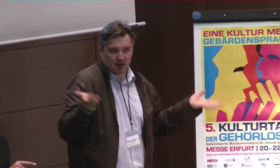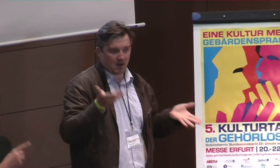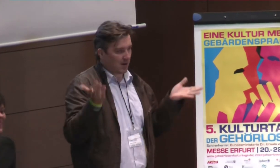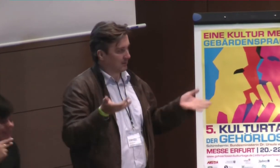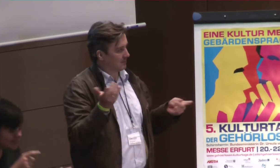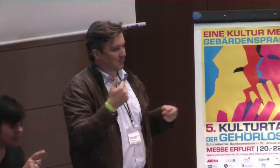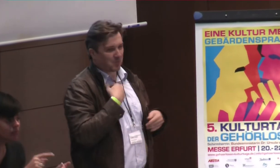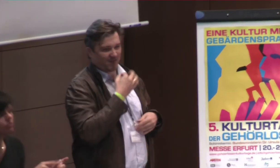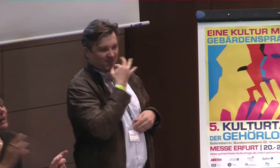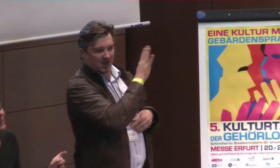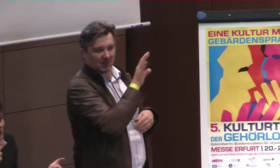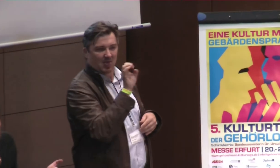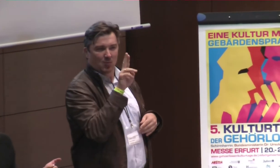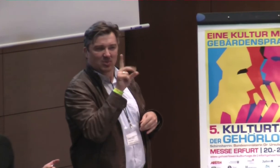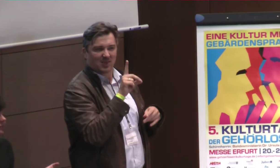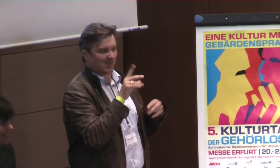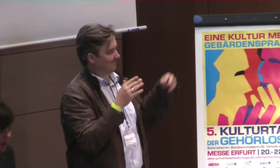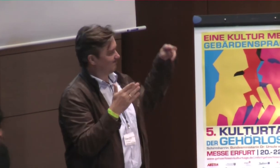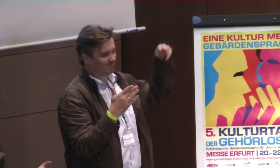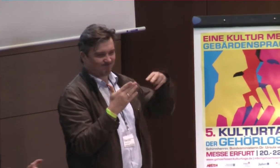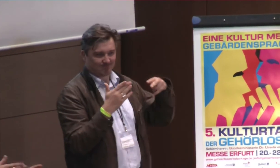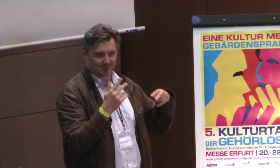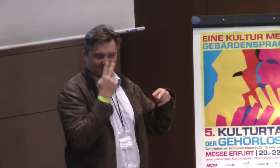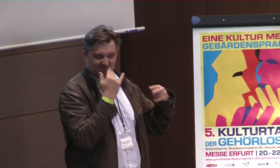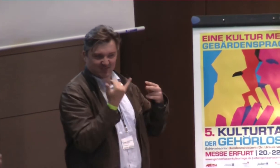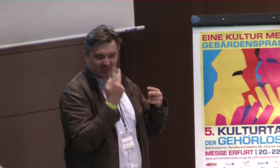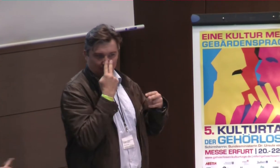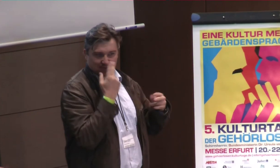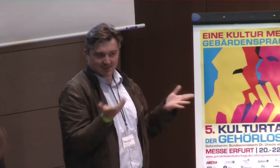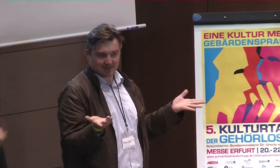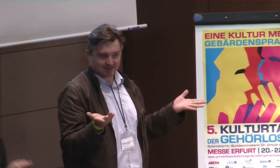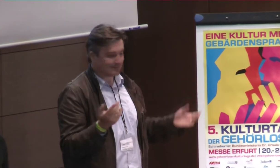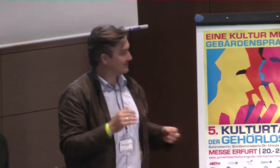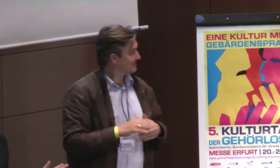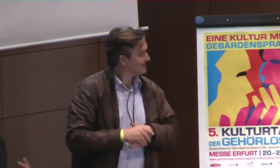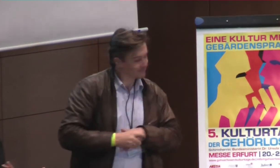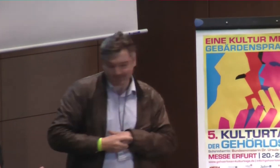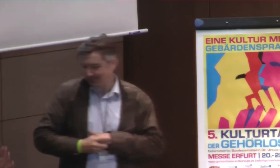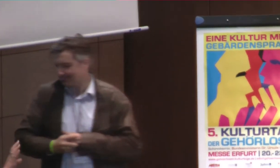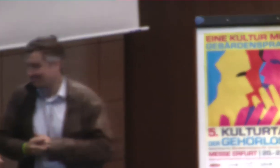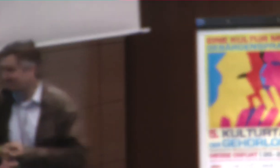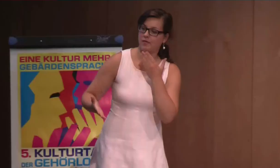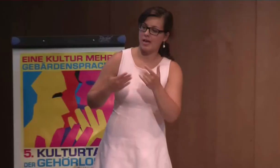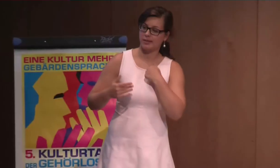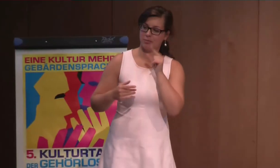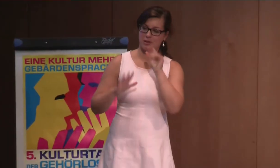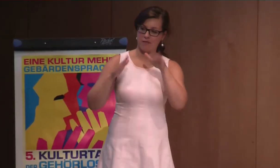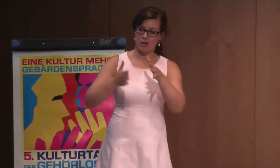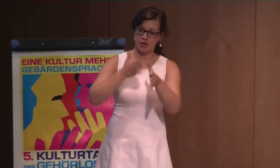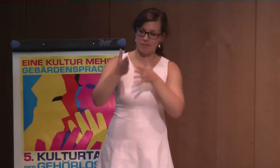wirklich gucken, dass wir die Terminologie da nochmal überarbeiten, wenn wir die Perspektive des EUDs dazu interessieren. Ja, also vielleicht